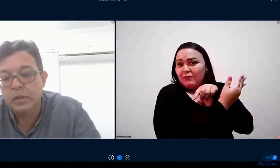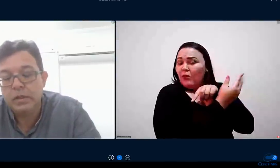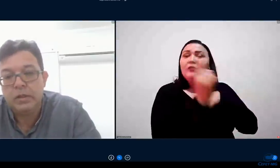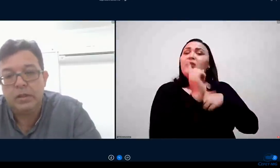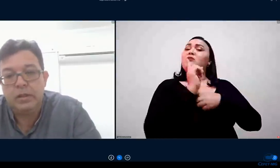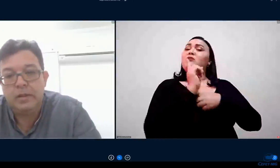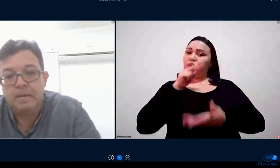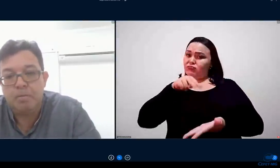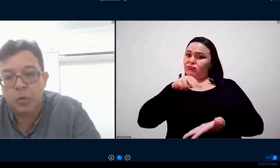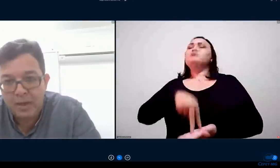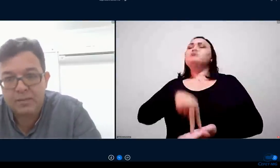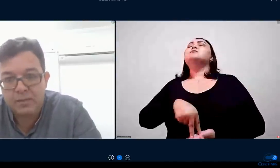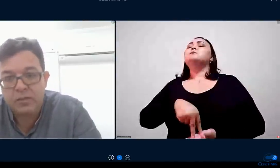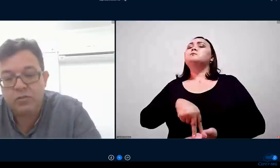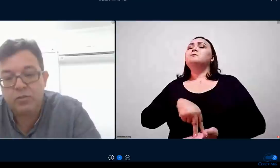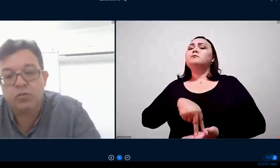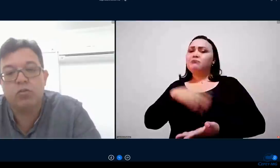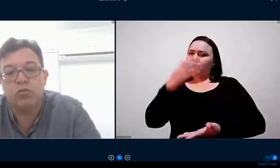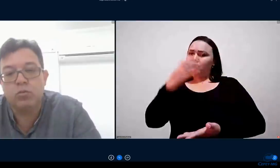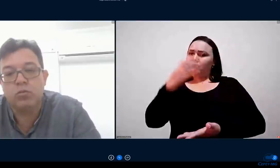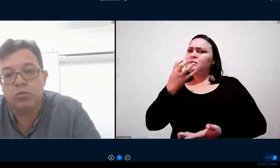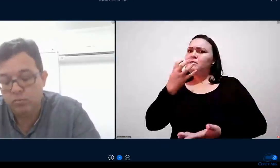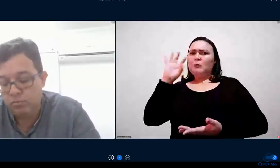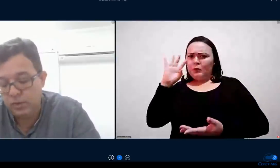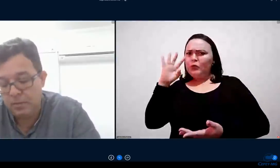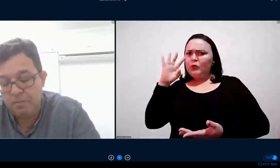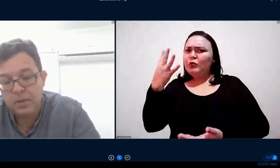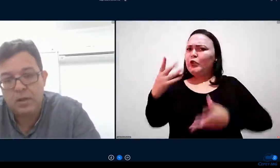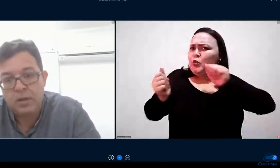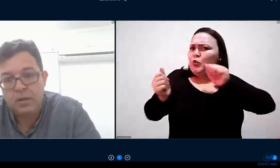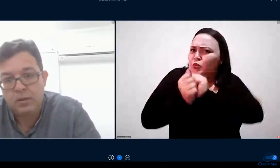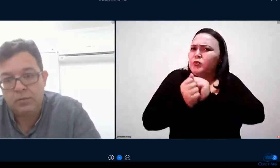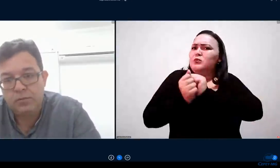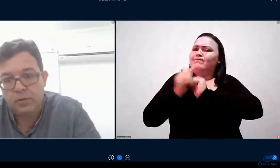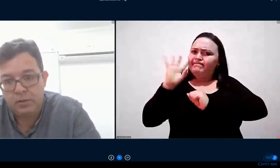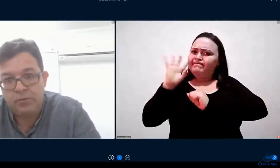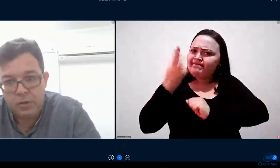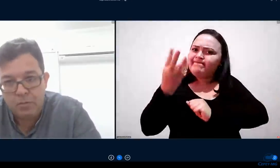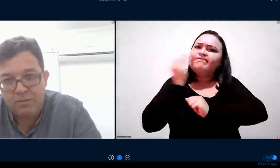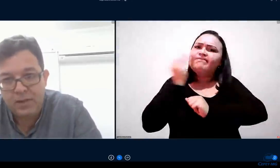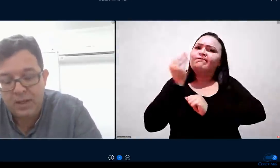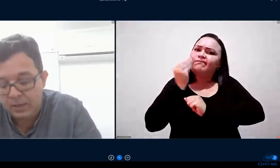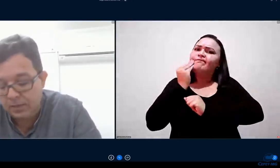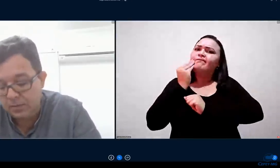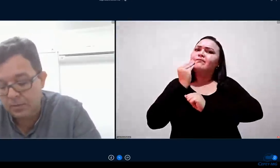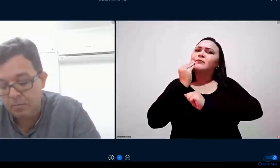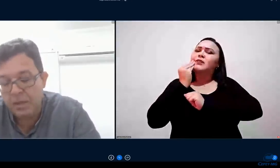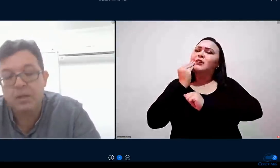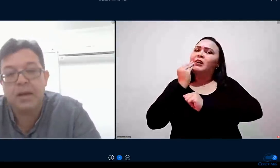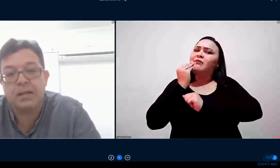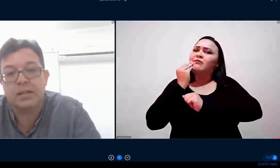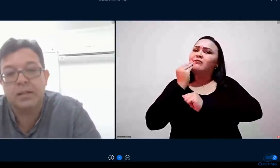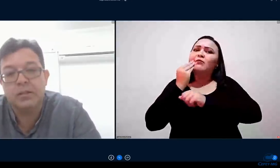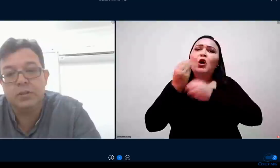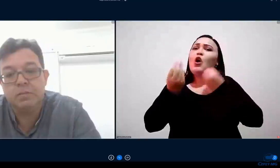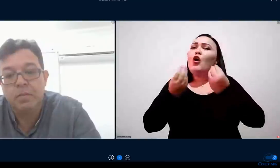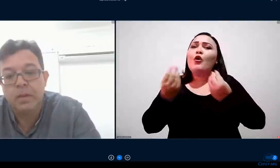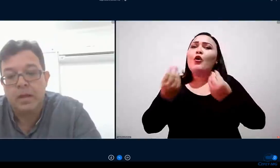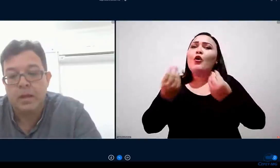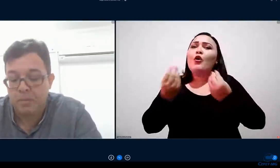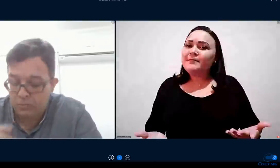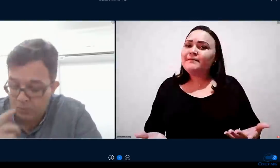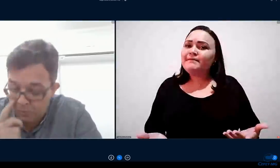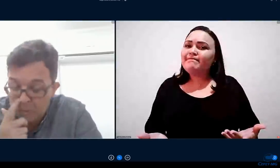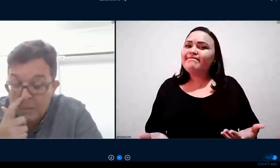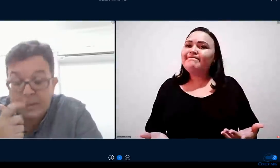e por mais que seja difícil juntos então foi foi uma fala bem impactante